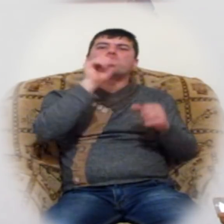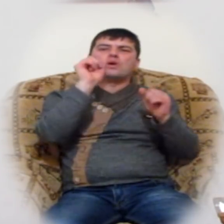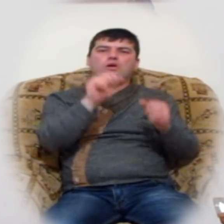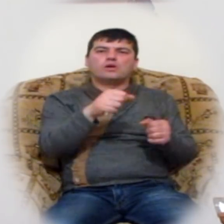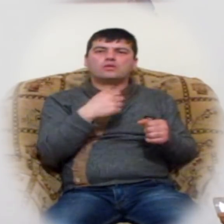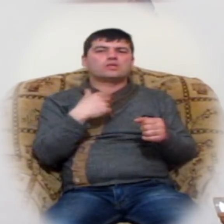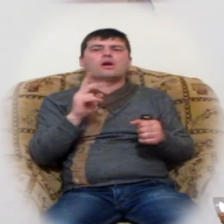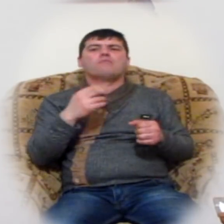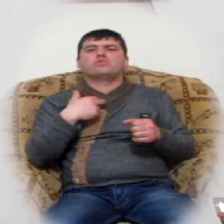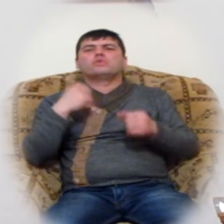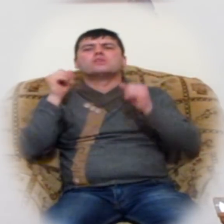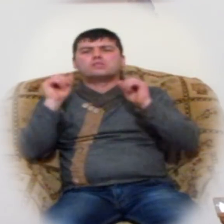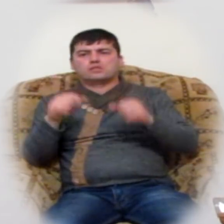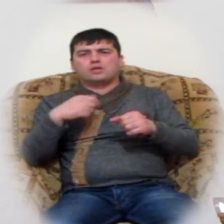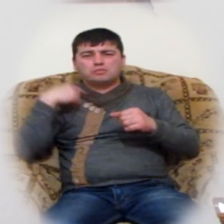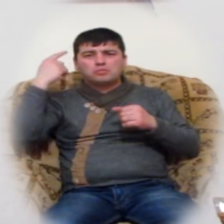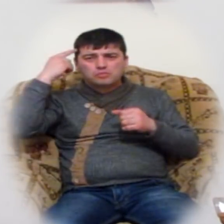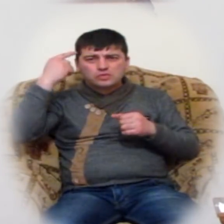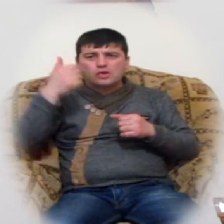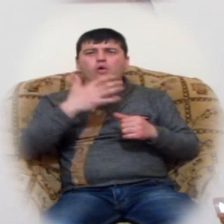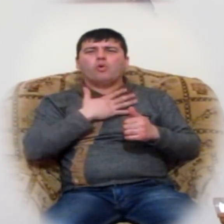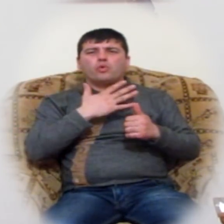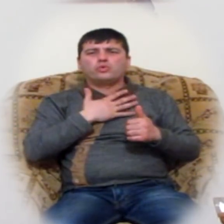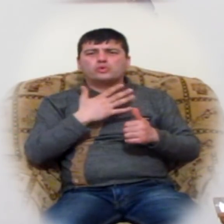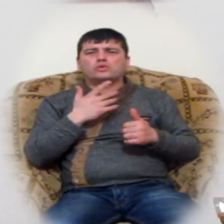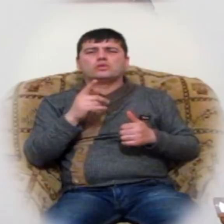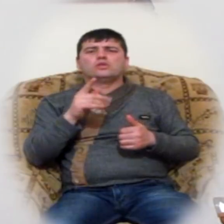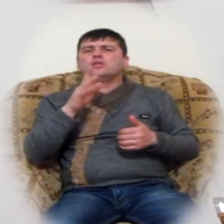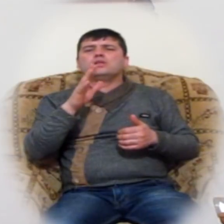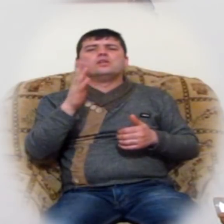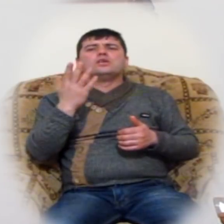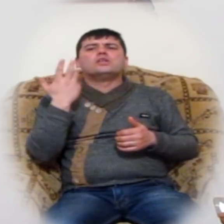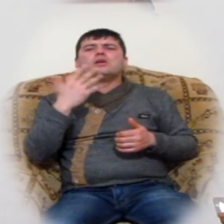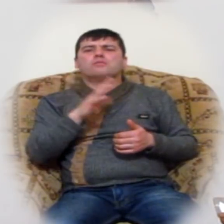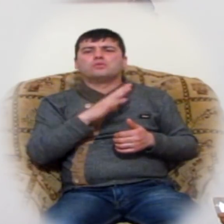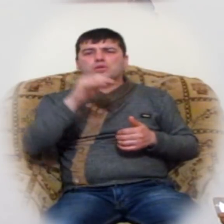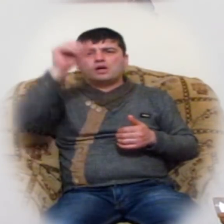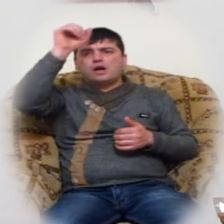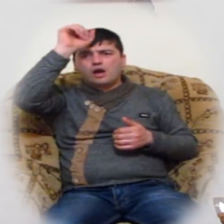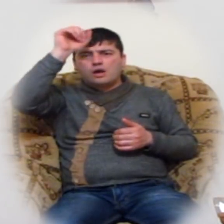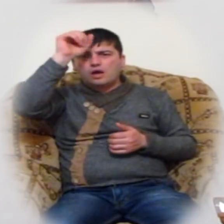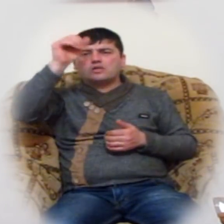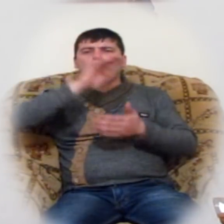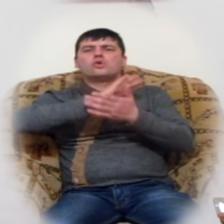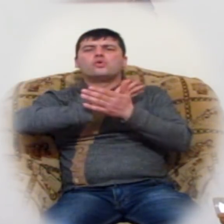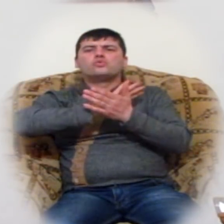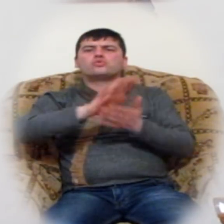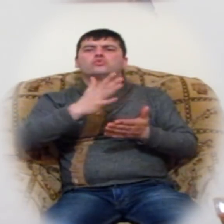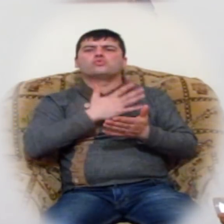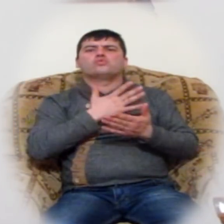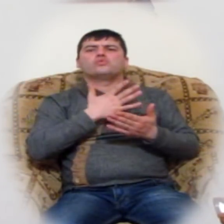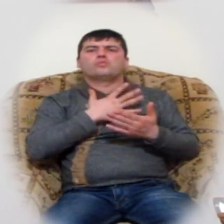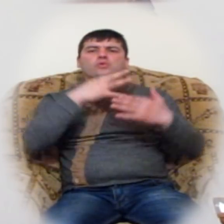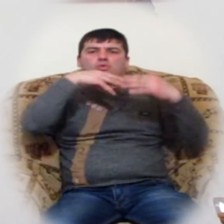ես կարենամ մդազեմ լինում է միայն, աստսո սուրբ հոգուն ներգորդության